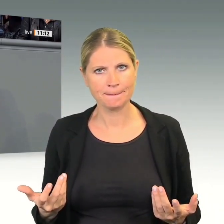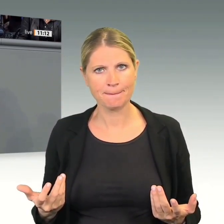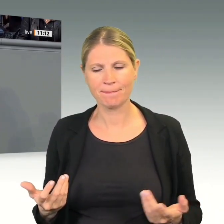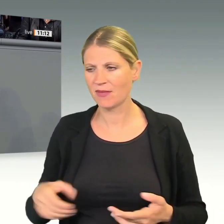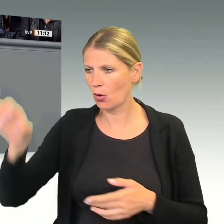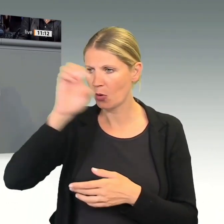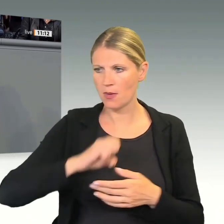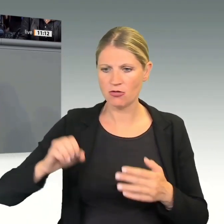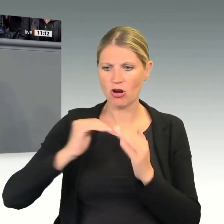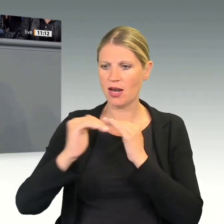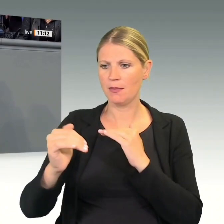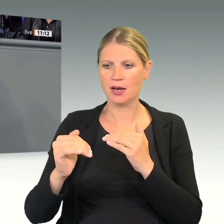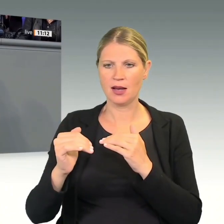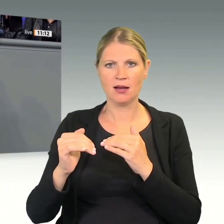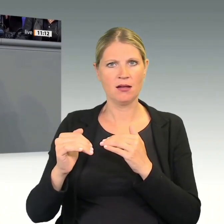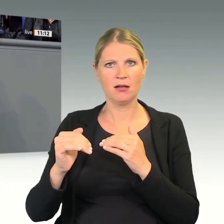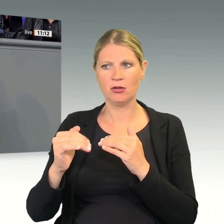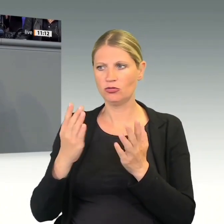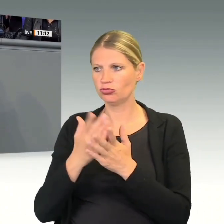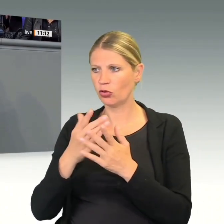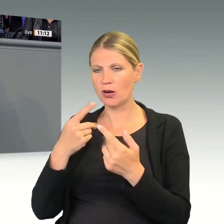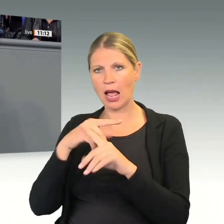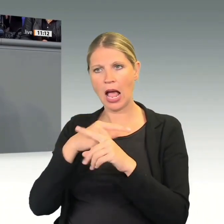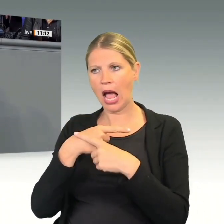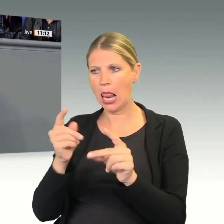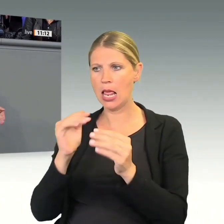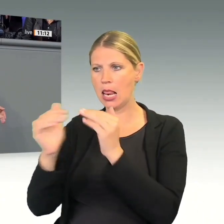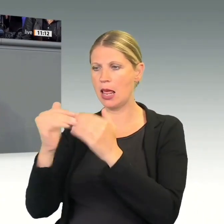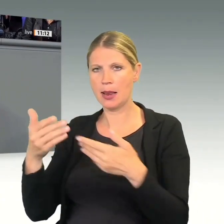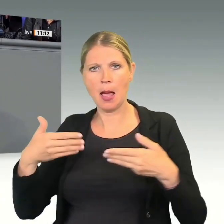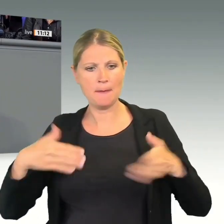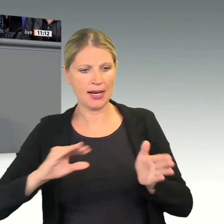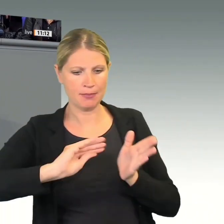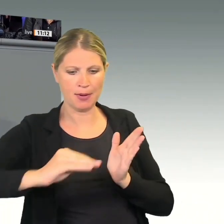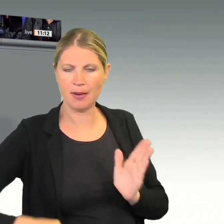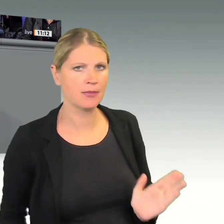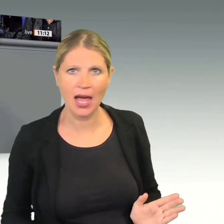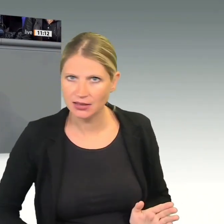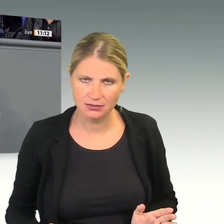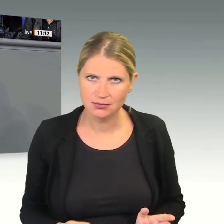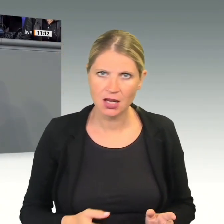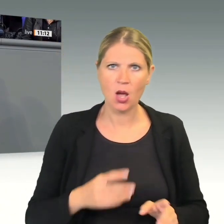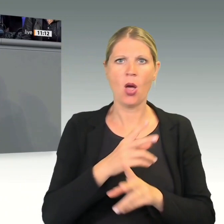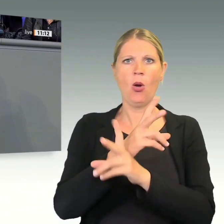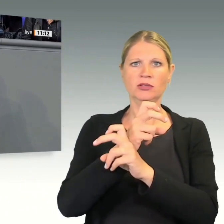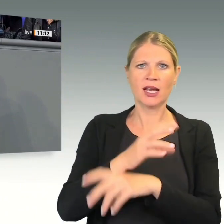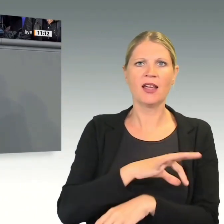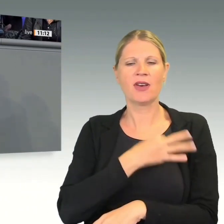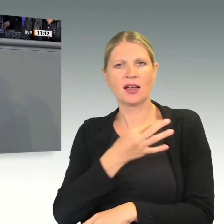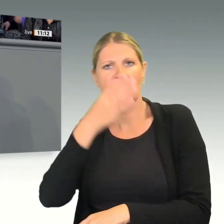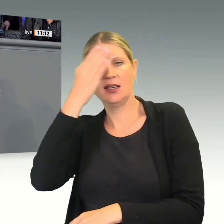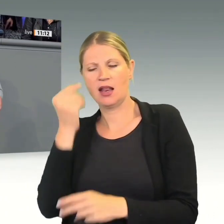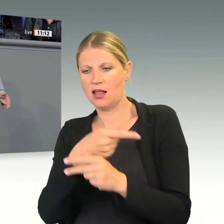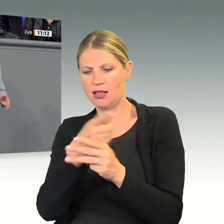so weit, dass alle Länder bereit wären, das zu unterzeichnen. Es gibt große Widerstände in Österreich, in Frankreich, in den Niederlanden.